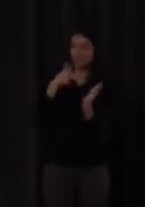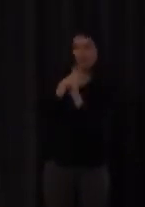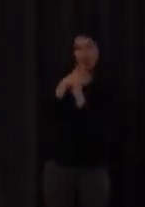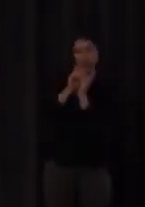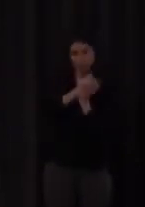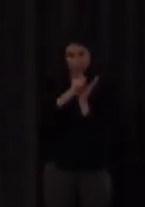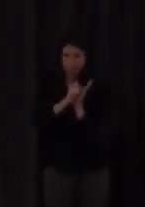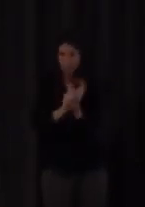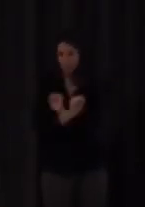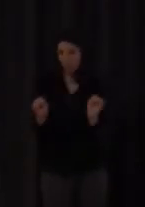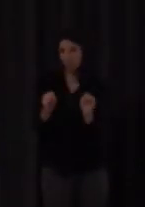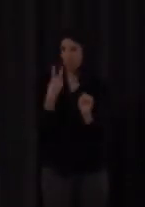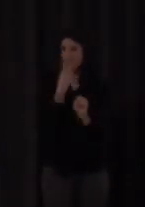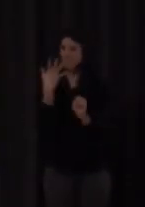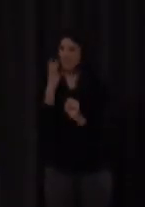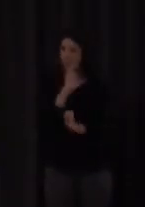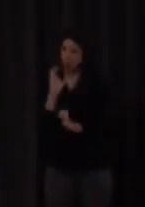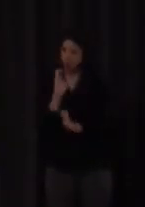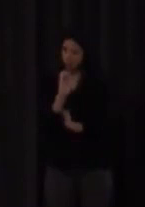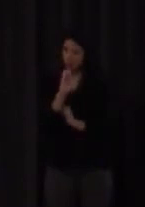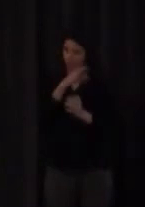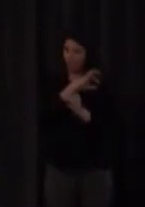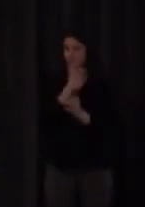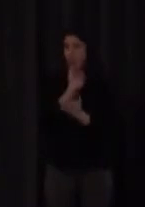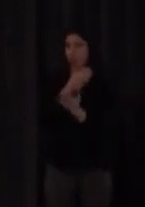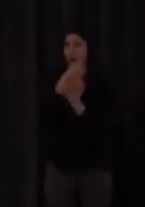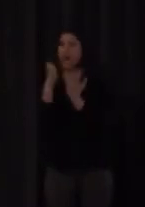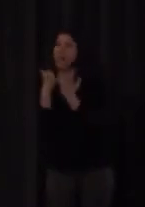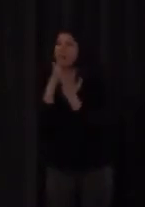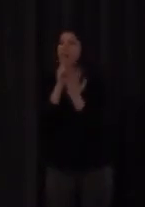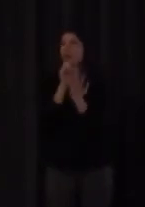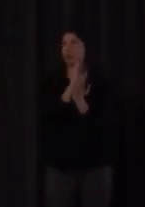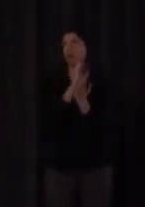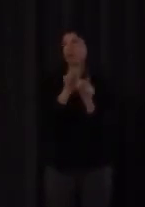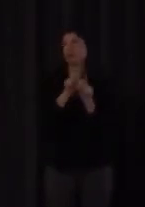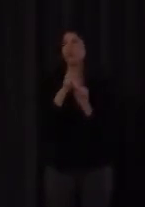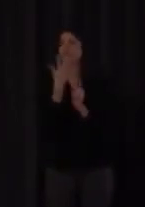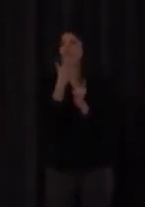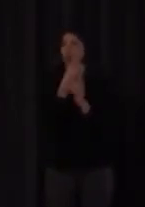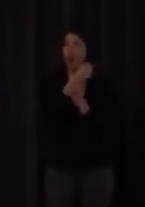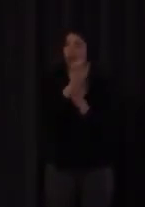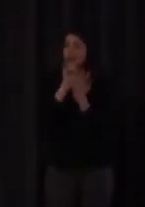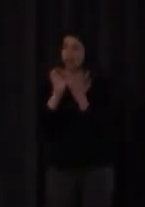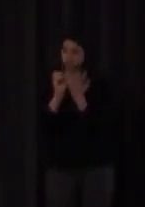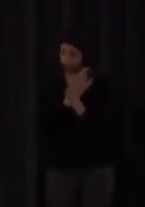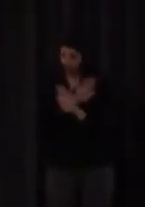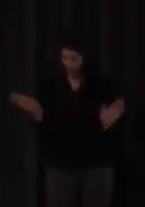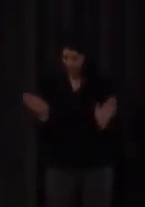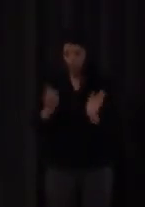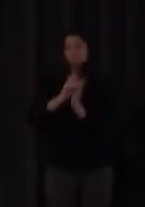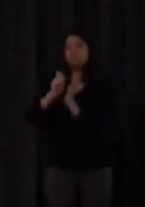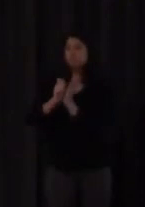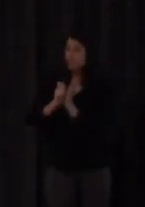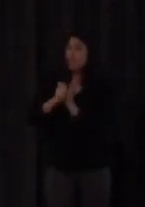incapaces de contarlo de la misma manera pero sirven para contarlo para fijarlo para guardarlo